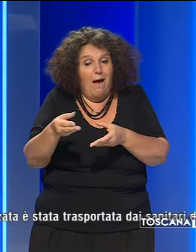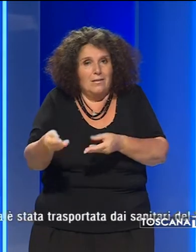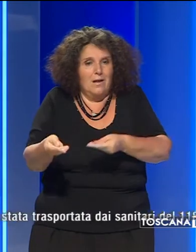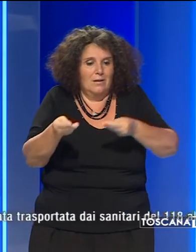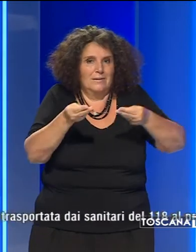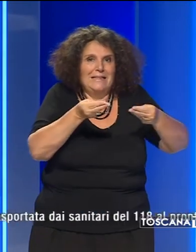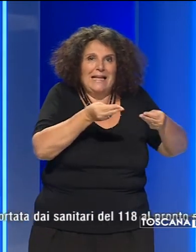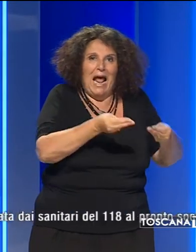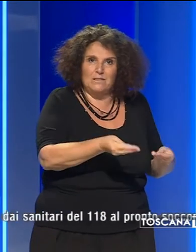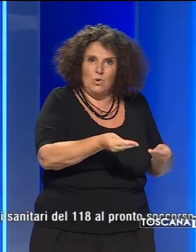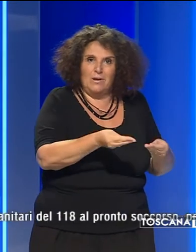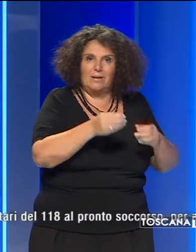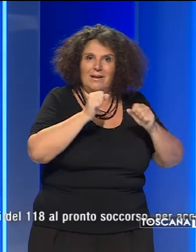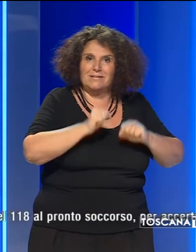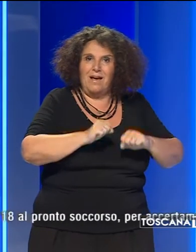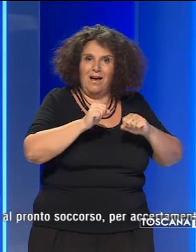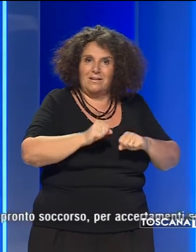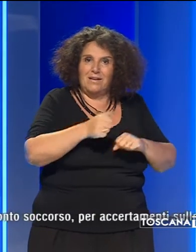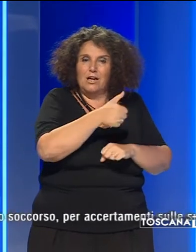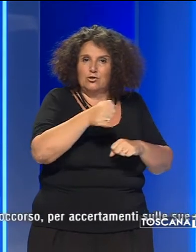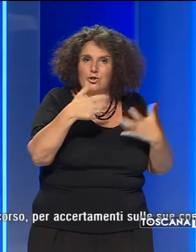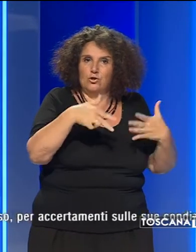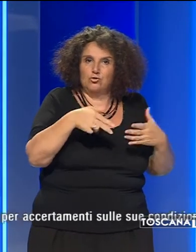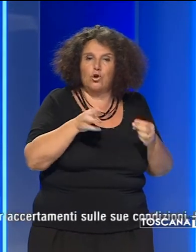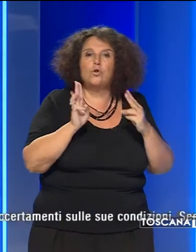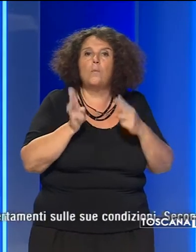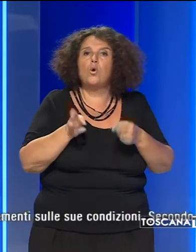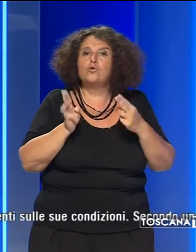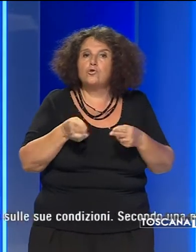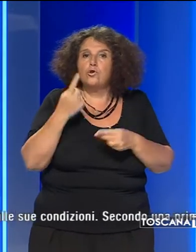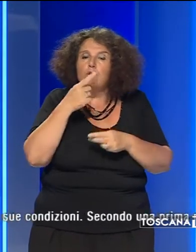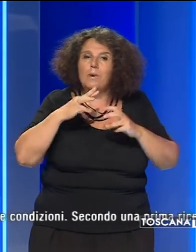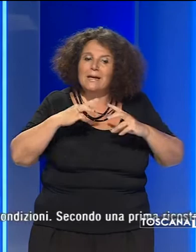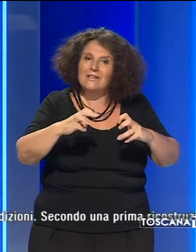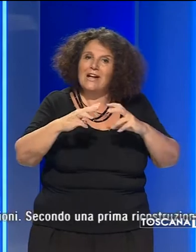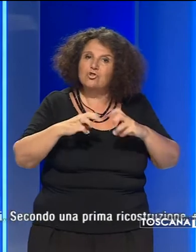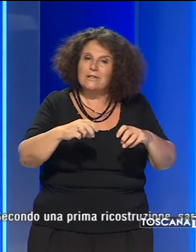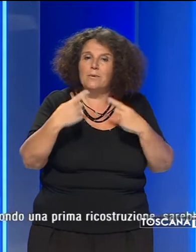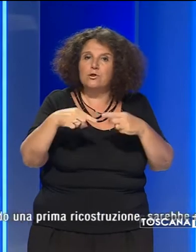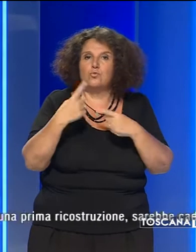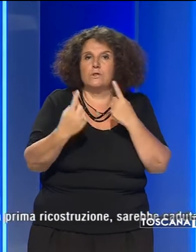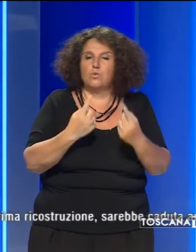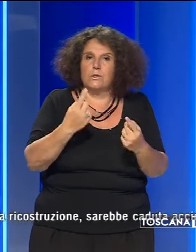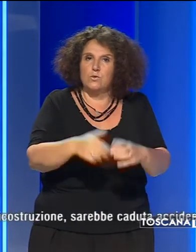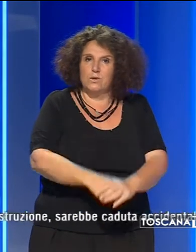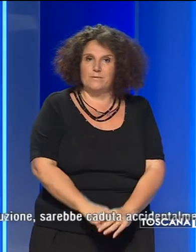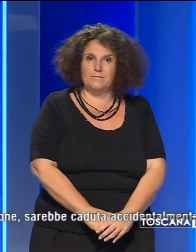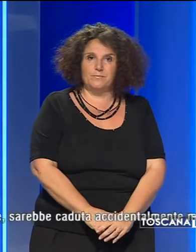trasportata dai sanitari del 118 al pronto soccorso per accertamenti sulle sue condizioni.